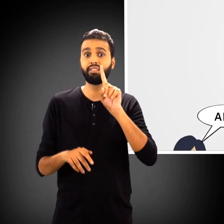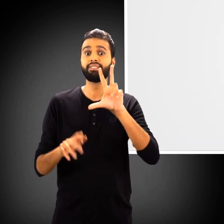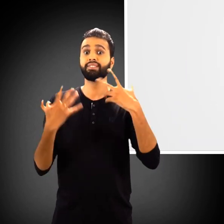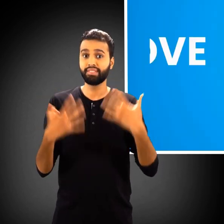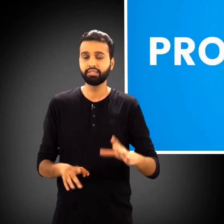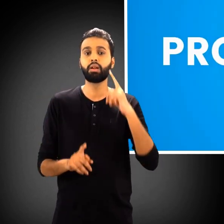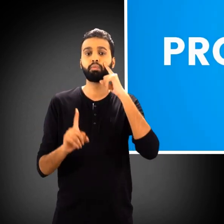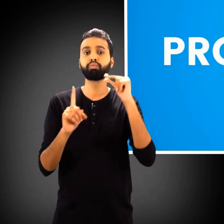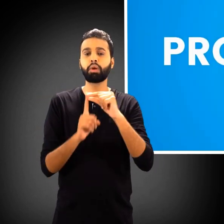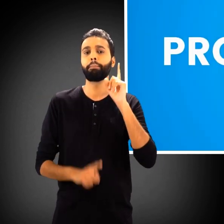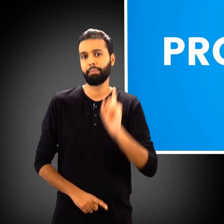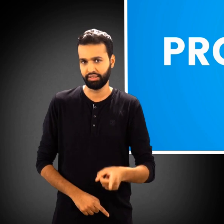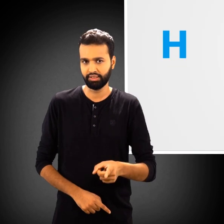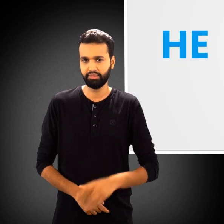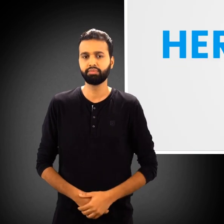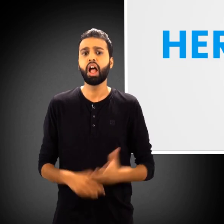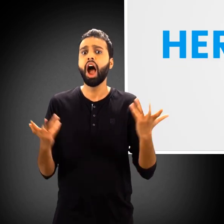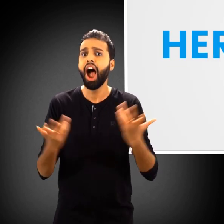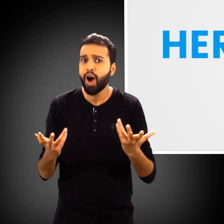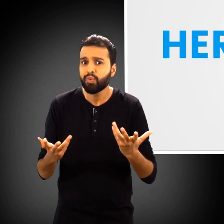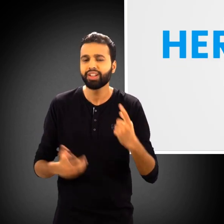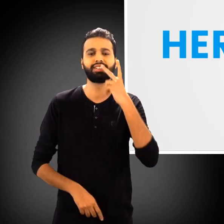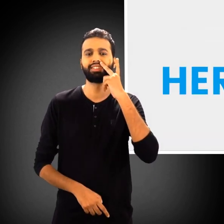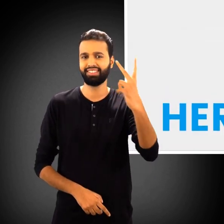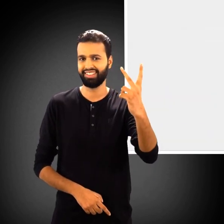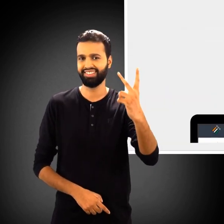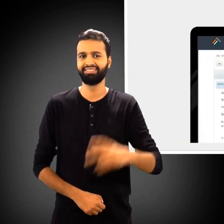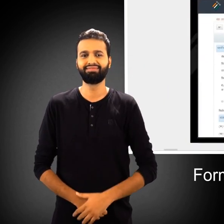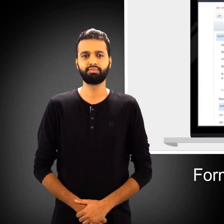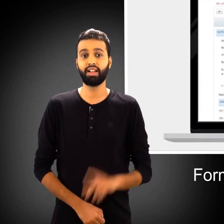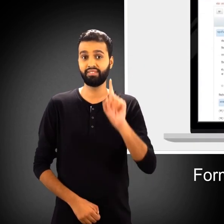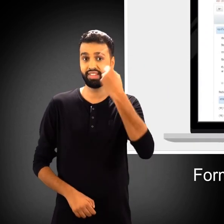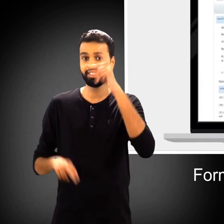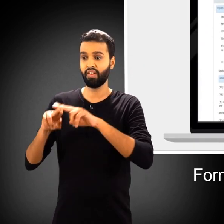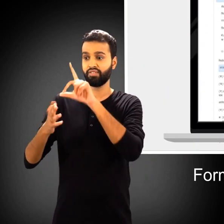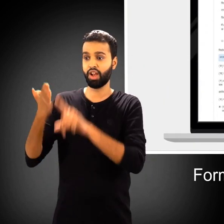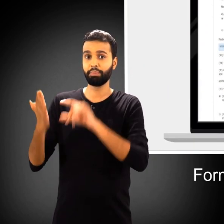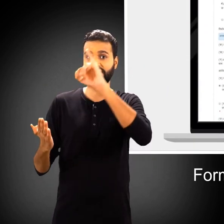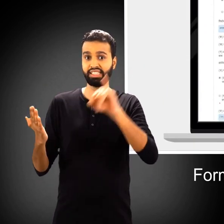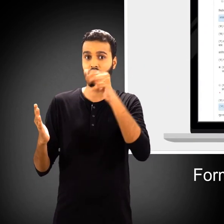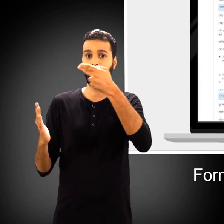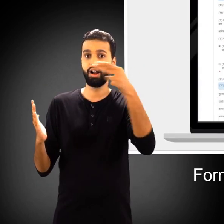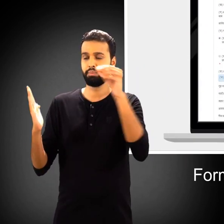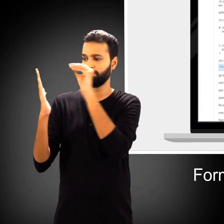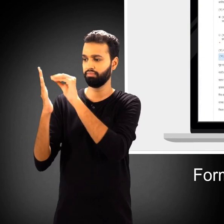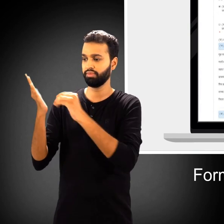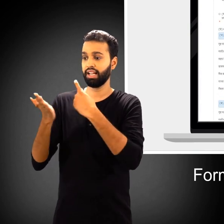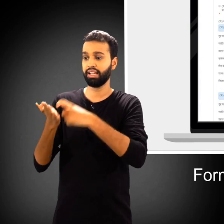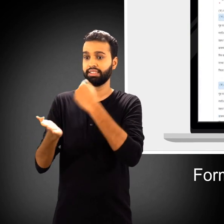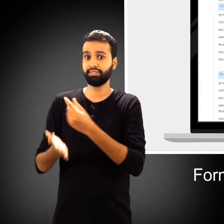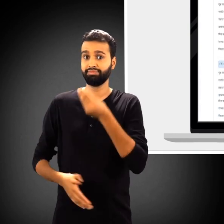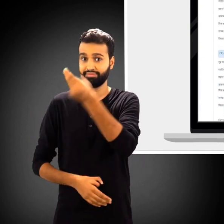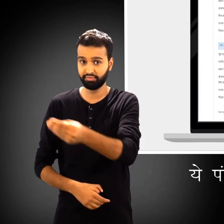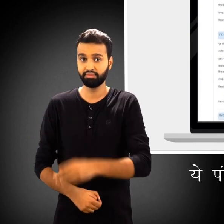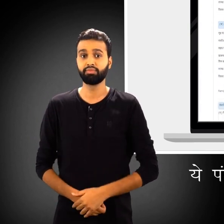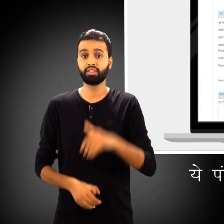साबित कीजी पताओं कैसे? फॉर्म छे भरकर मतदान सूची में अपना पंजीकरन